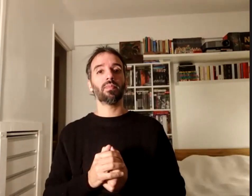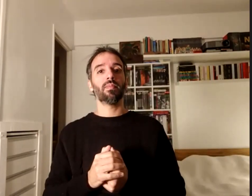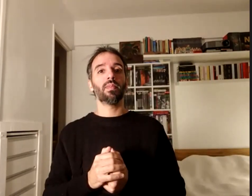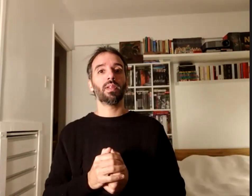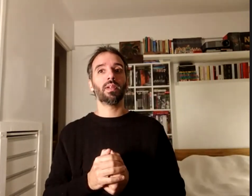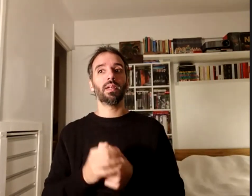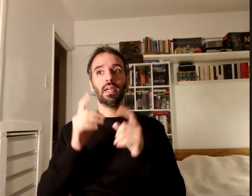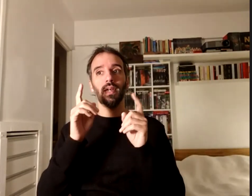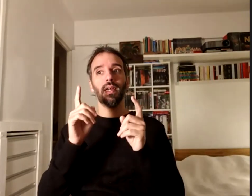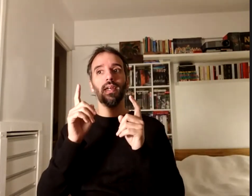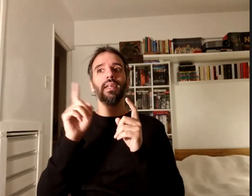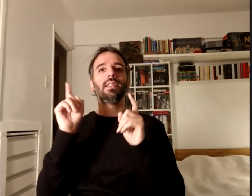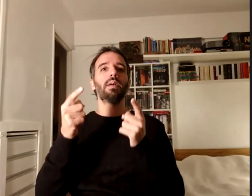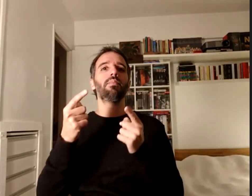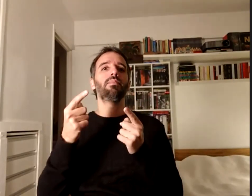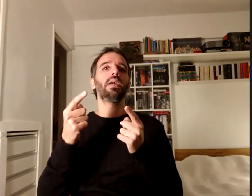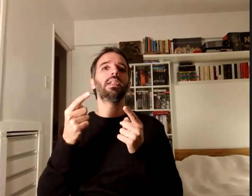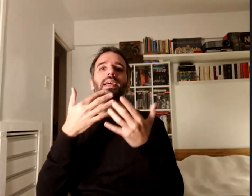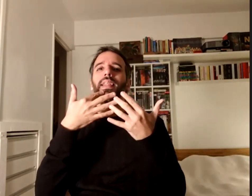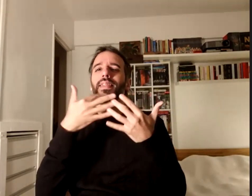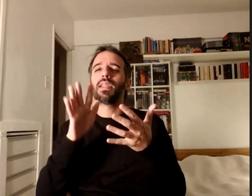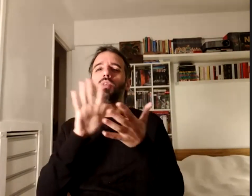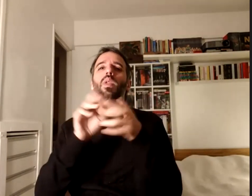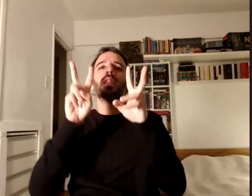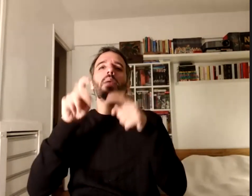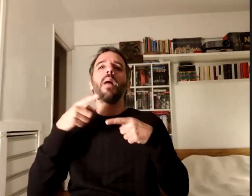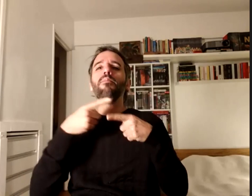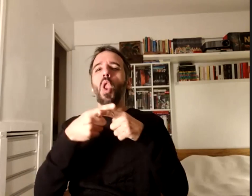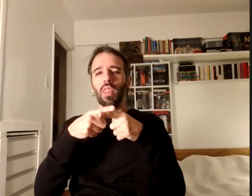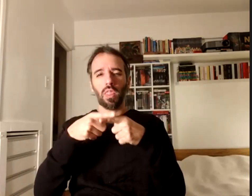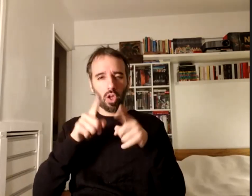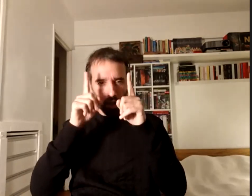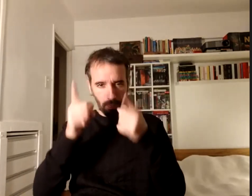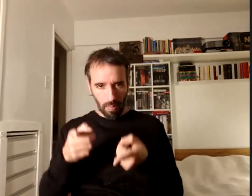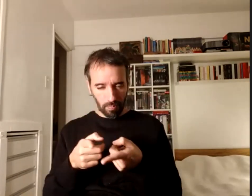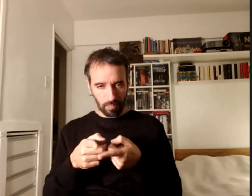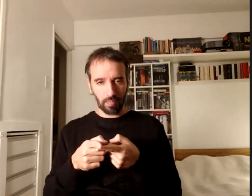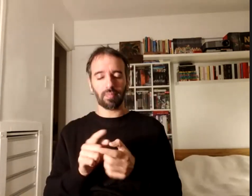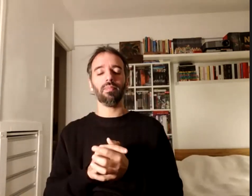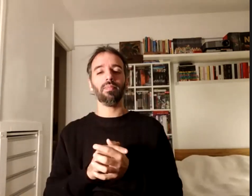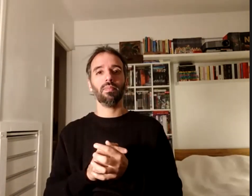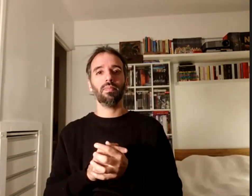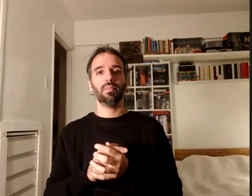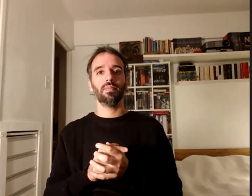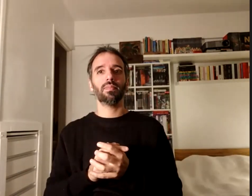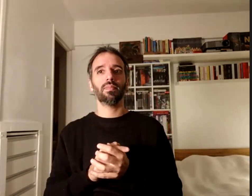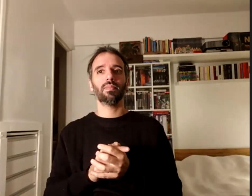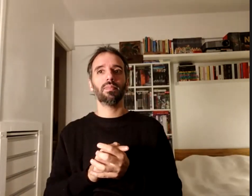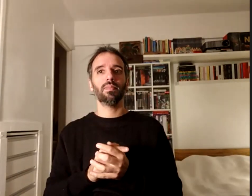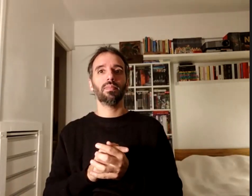es comprenderlo en su dimensión política es decir antes de también ponernos en el rol